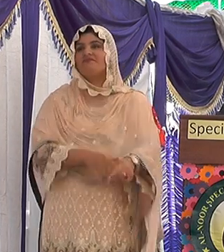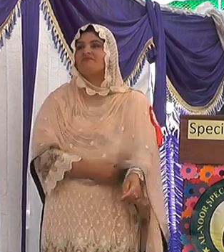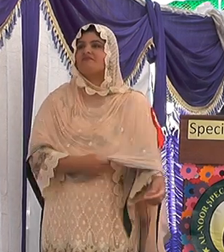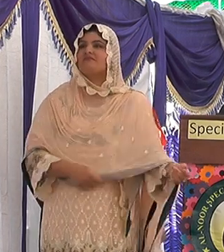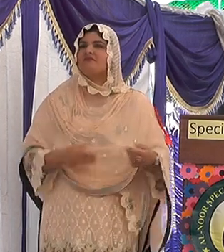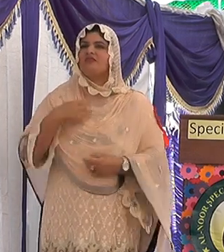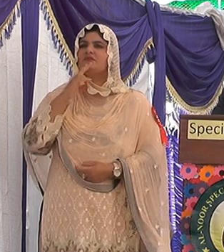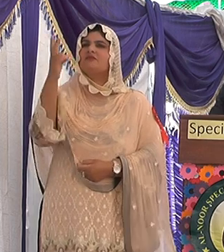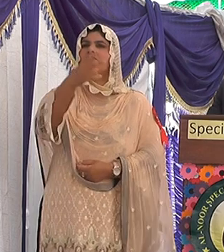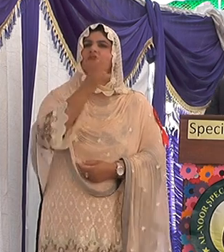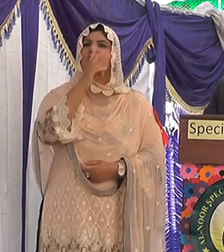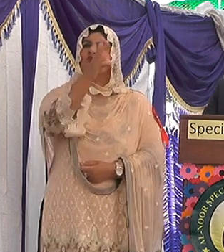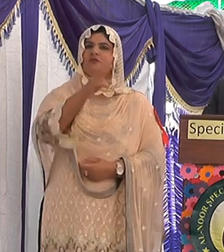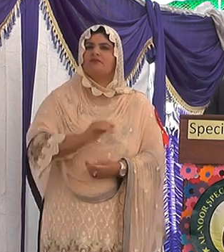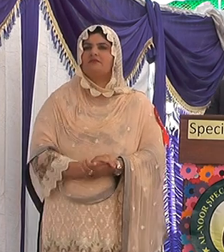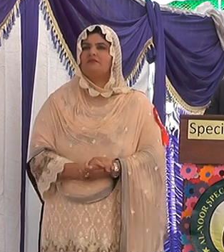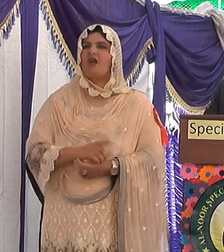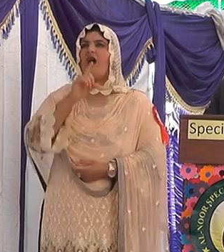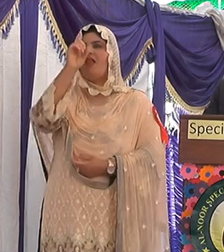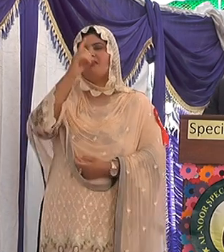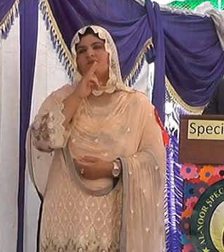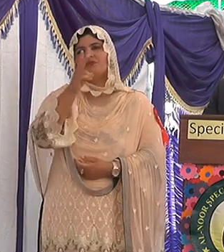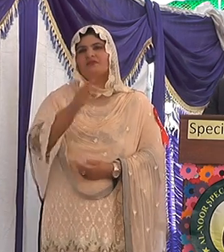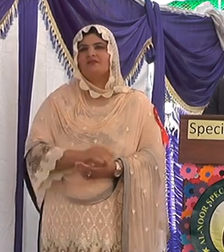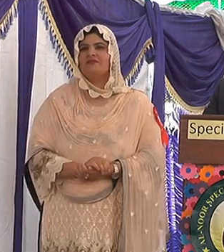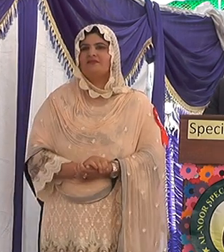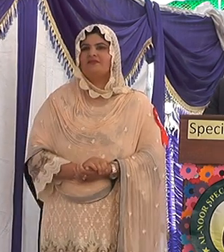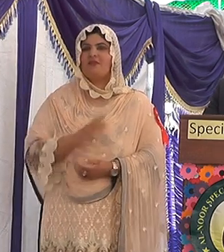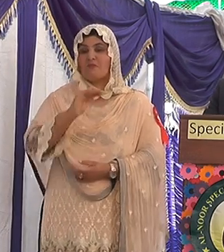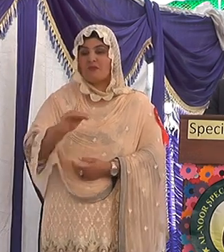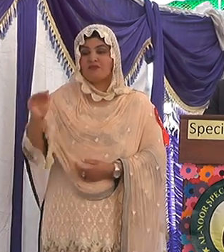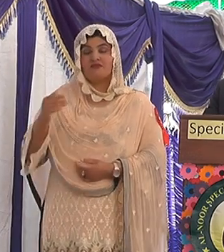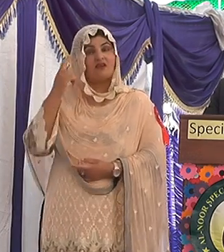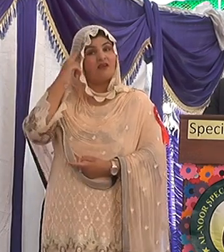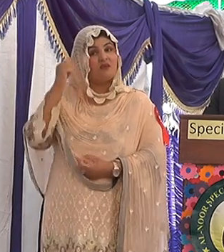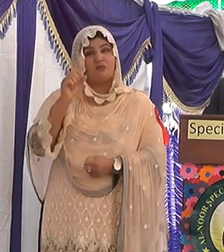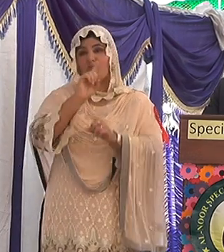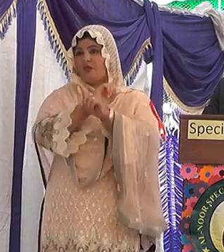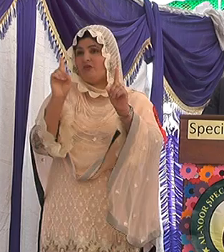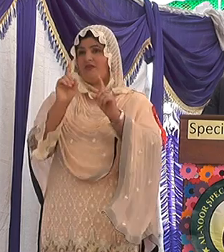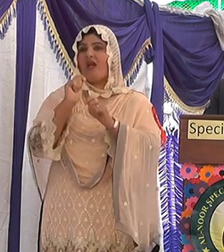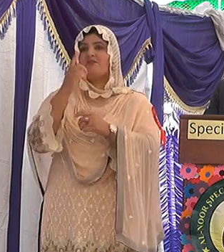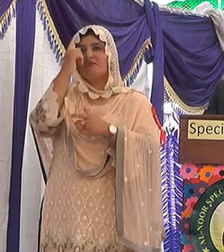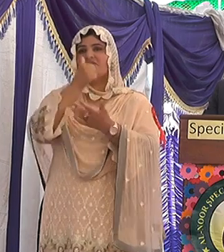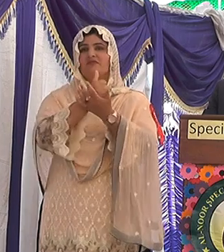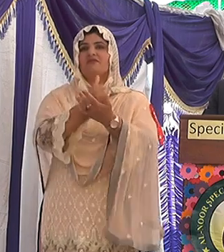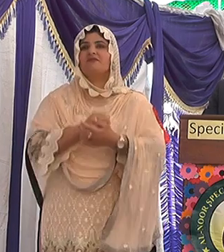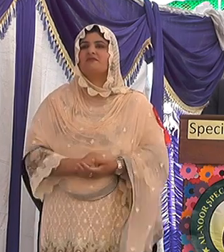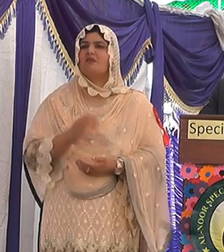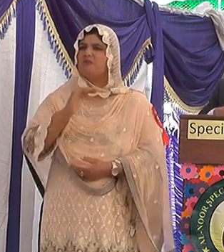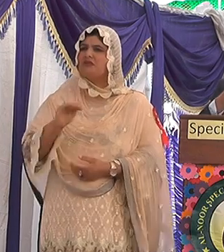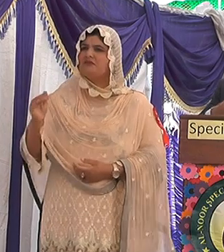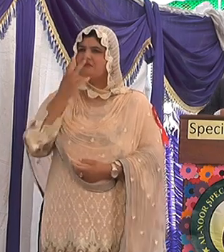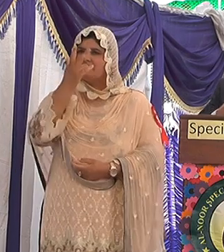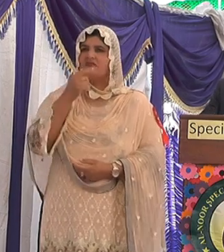تو میں آپ سب سے بھی یہ کہنا چاہوں گا کہ خدا رہا ان بچوں کو کبھی بوجھ بطن جئے گا ہمیں ان بچوں کو